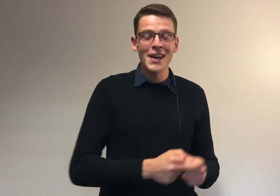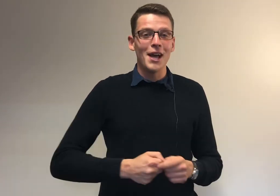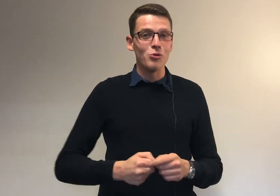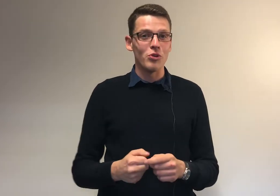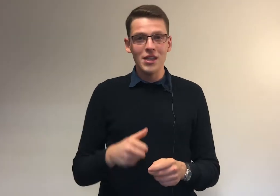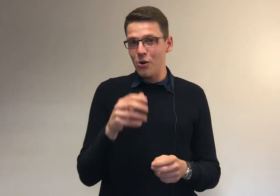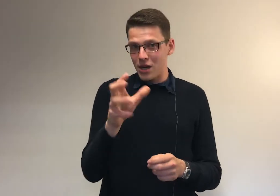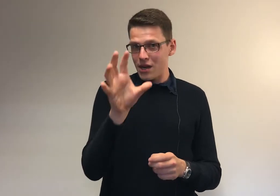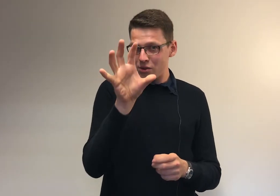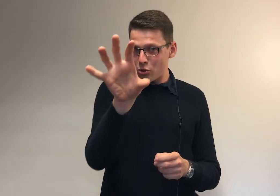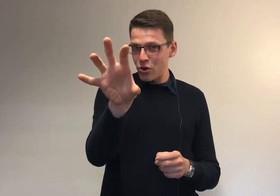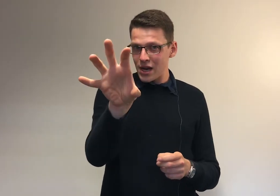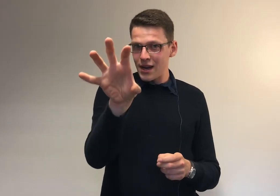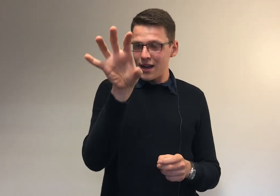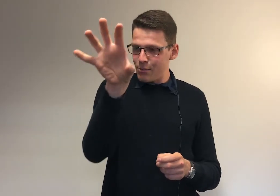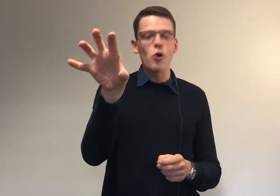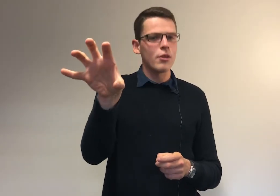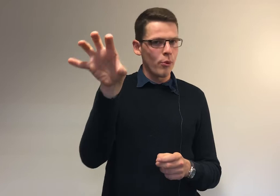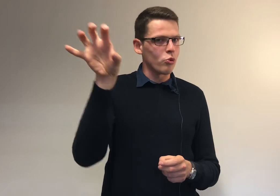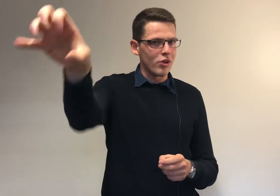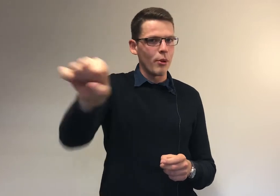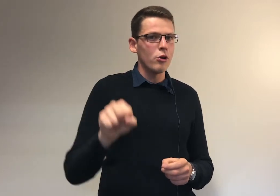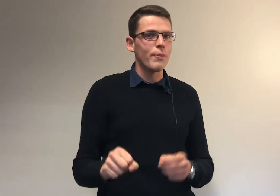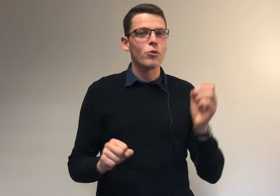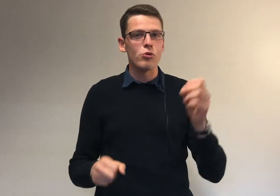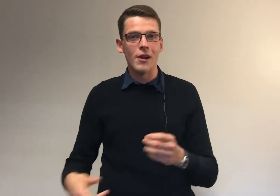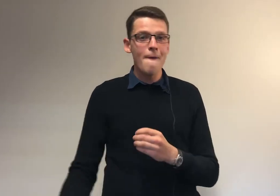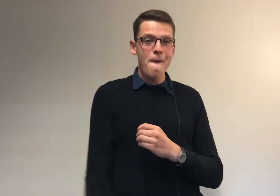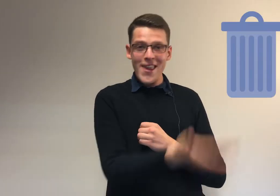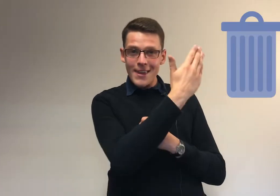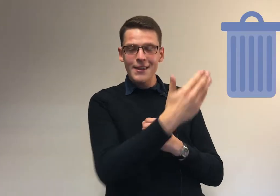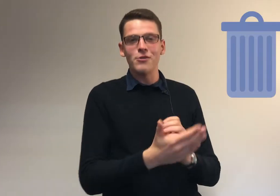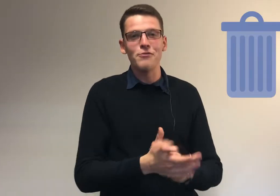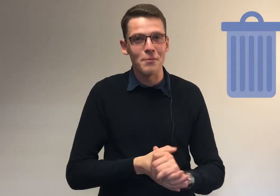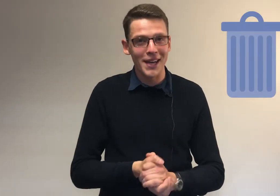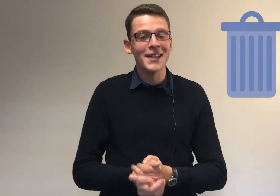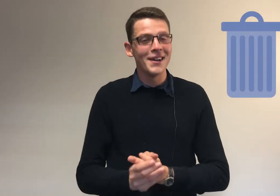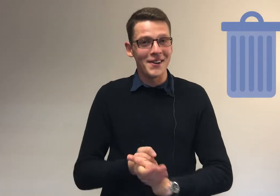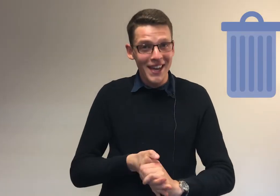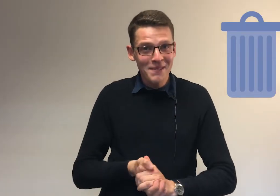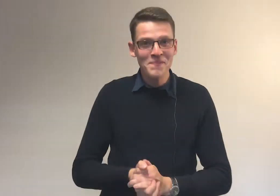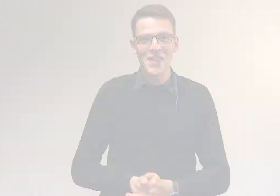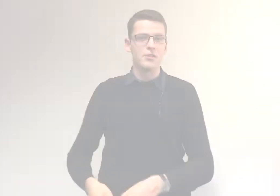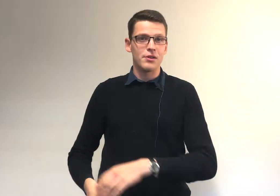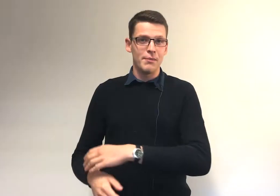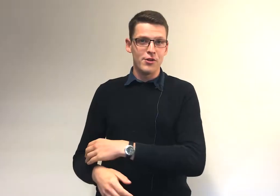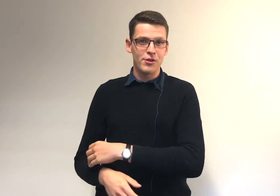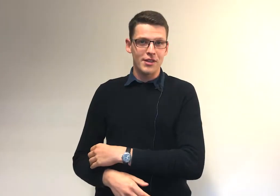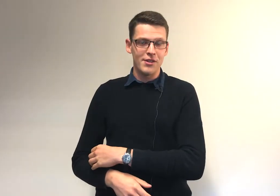Et tu te dis, ok, ce truc-là, il me correspond, je vais le prendre. Par contre, celui-là, je le fous au bac. Ok ? Alors, l'épisode sera divisé